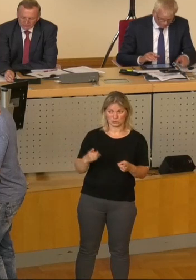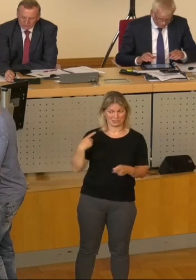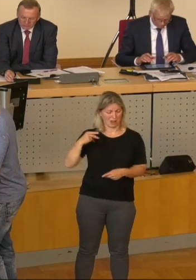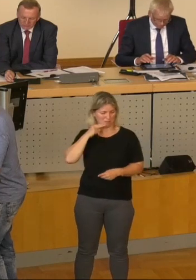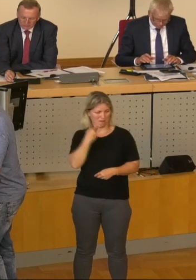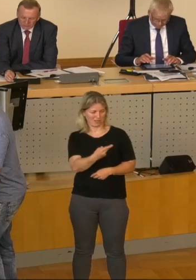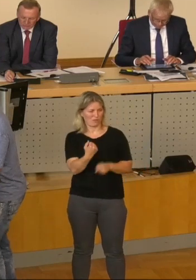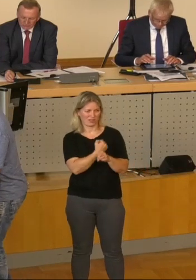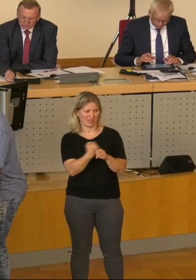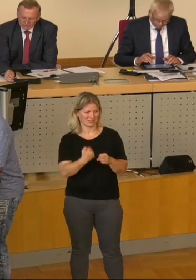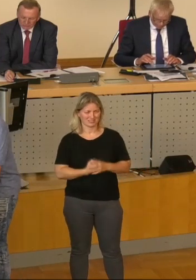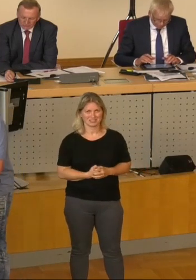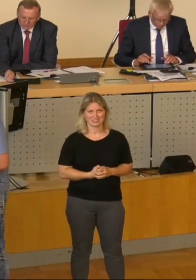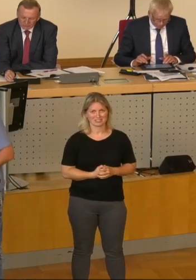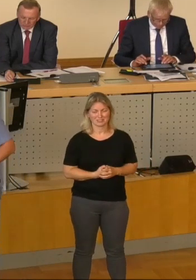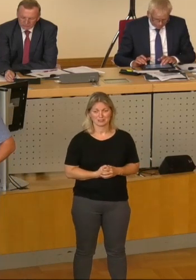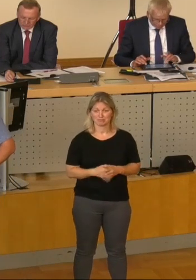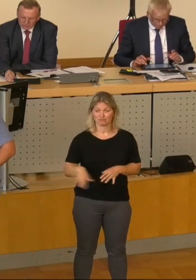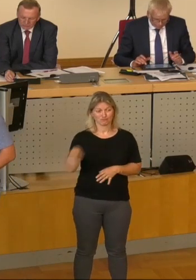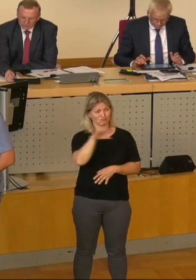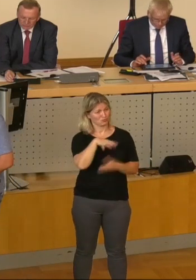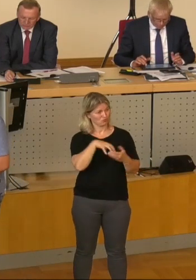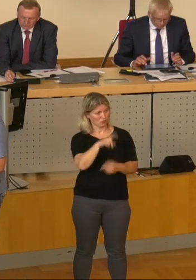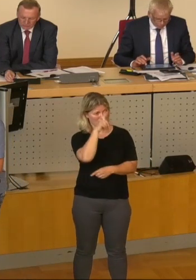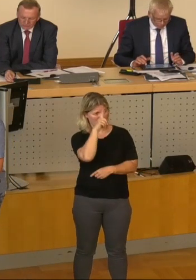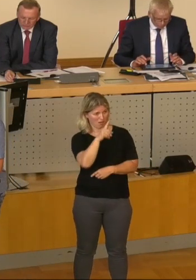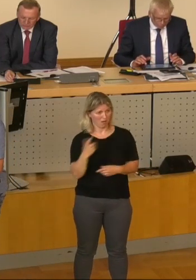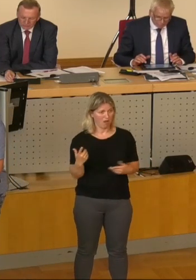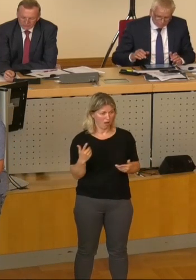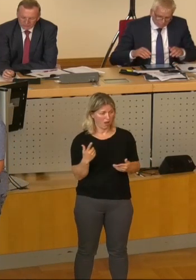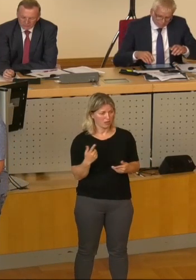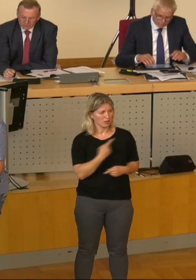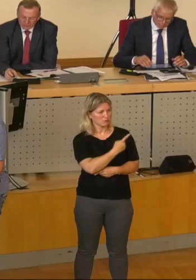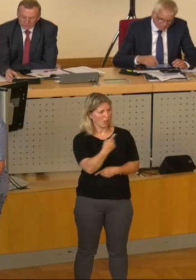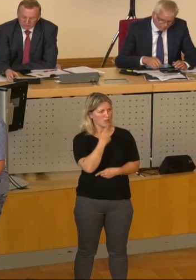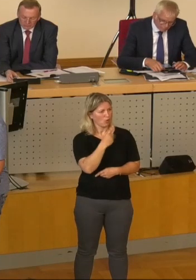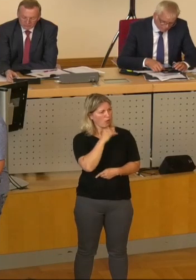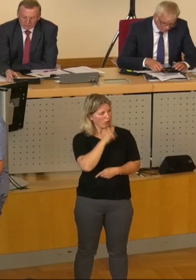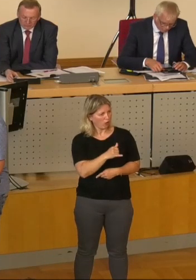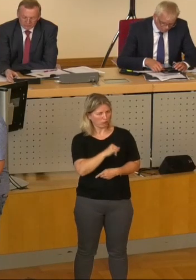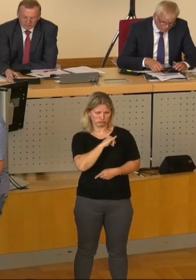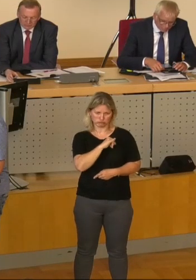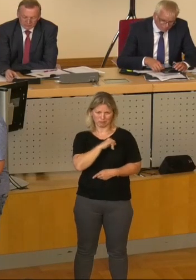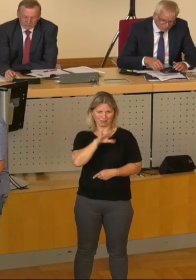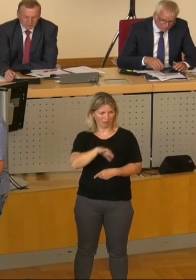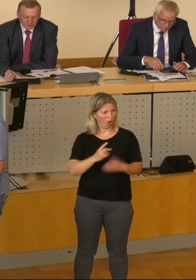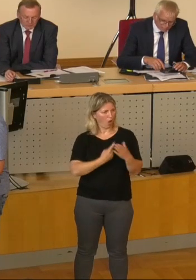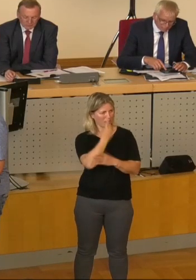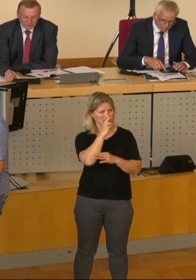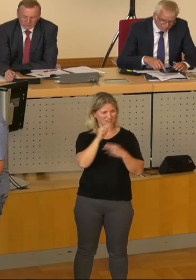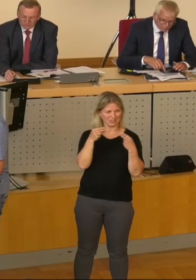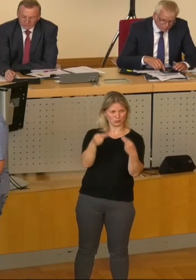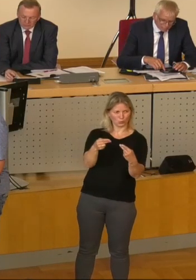beantworten. Wenn der Stadtrat dazu seinen Willen bekundet, den Obelisken wieder zu errichten,